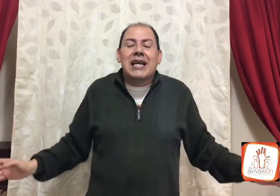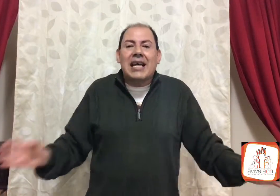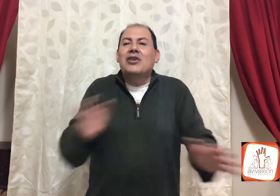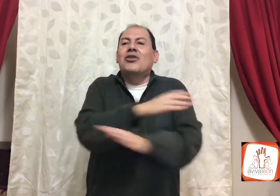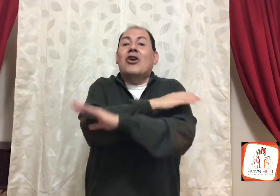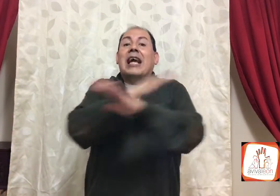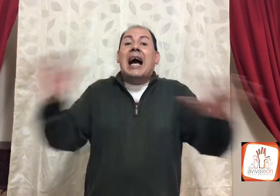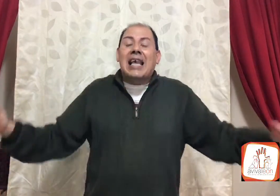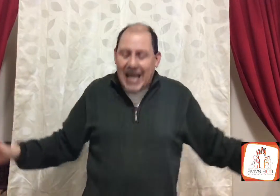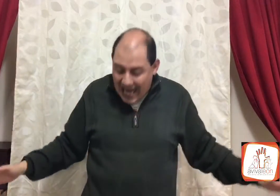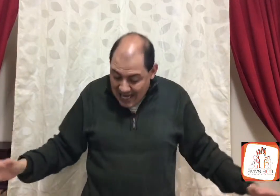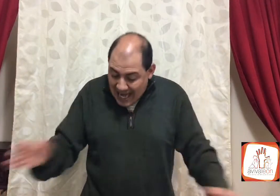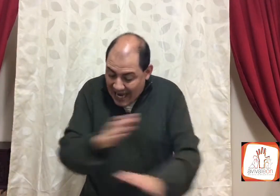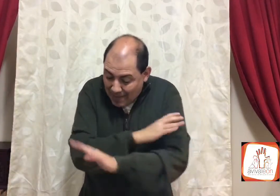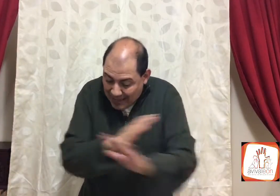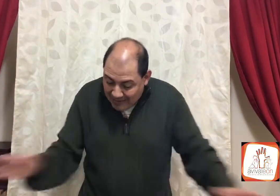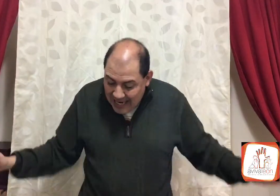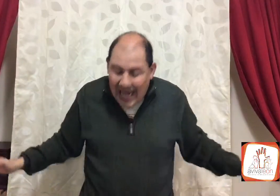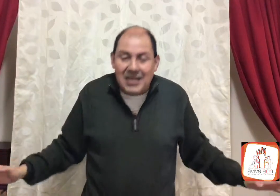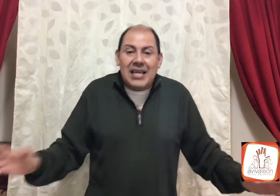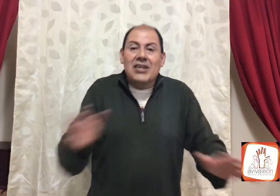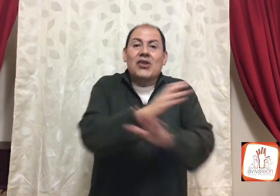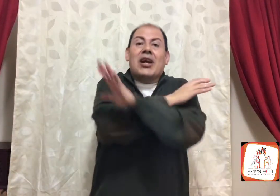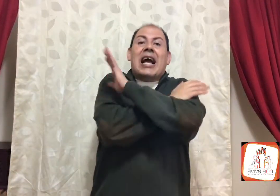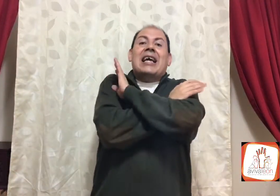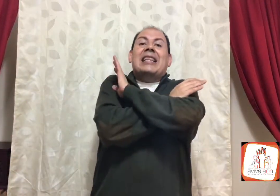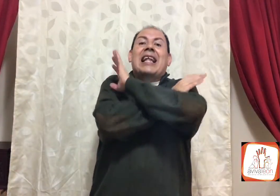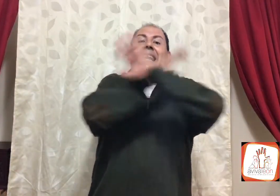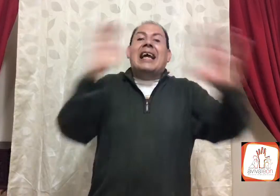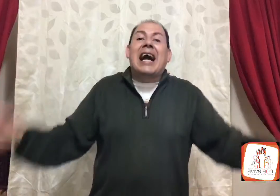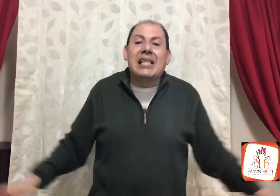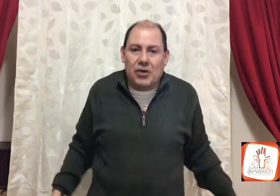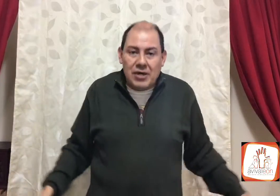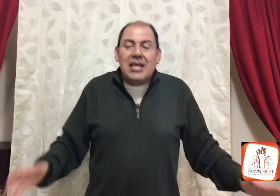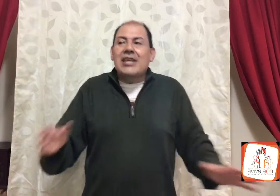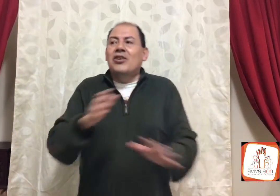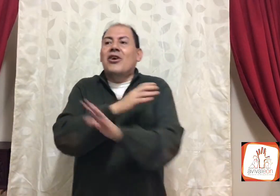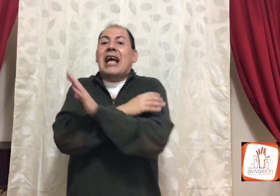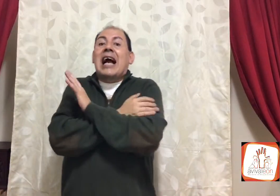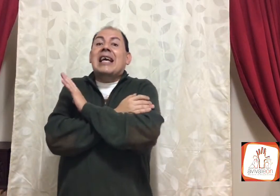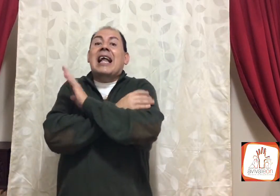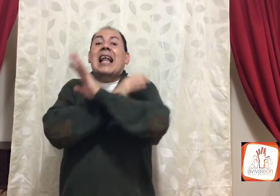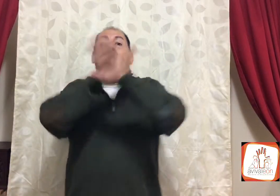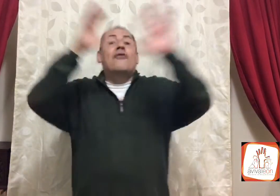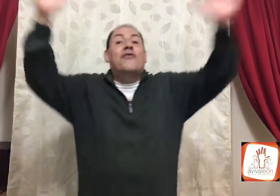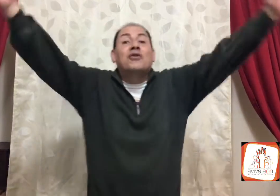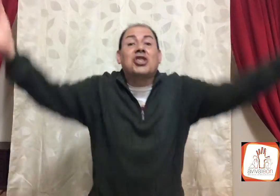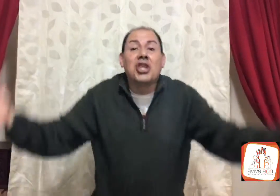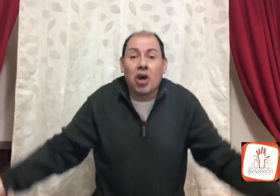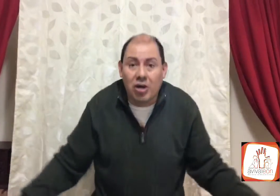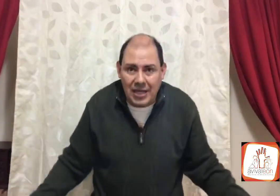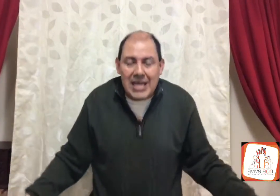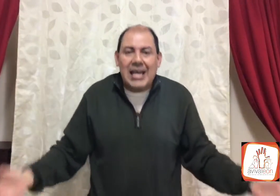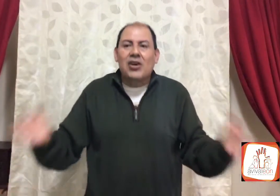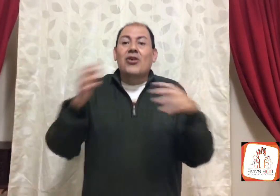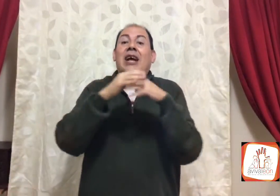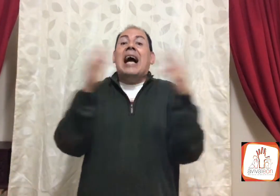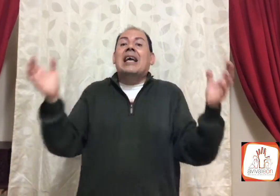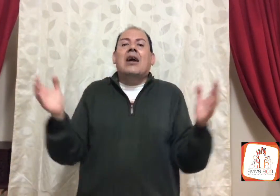que yo no caiga, en la mentira, que yo no caiga en el engaño, que yo no caiga en la confusión, que yo no caiga,